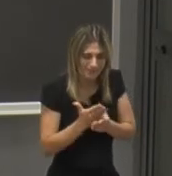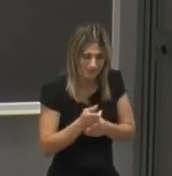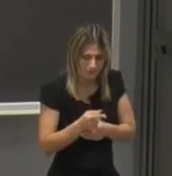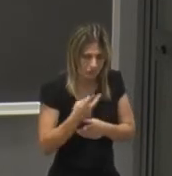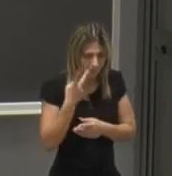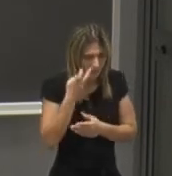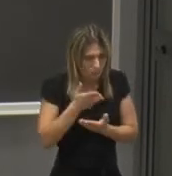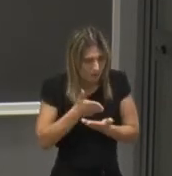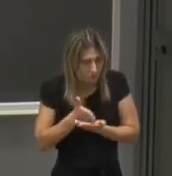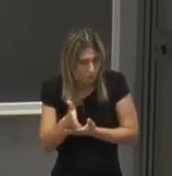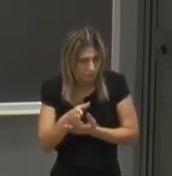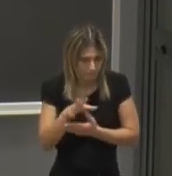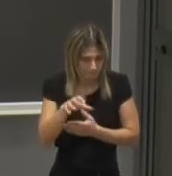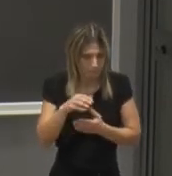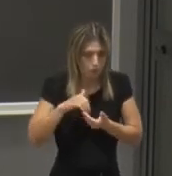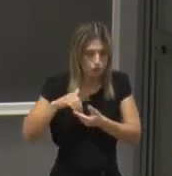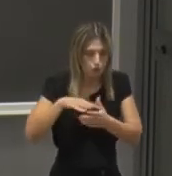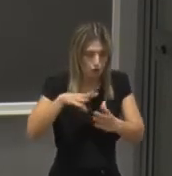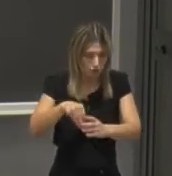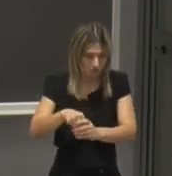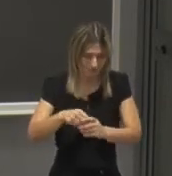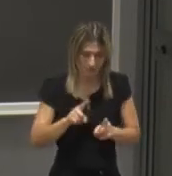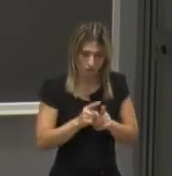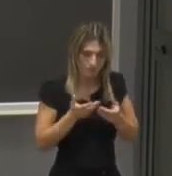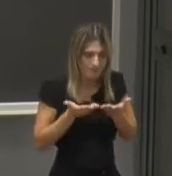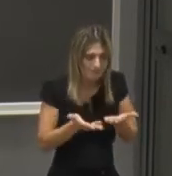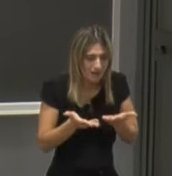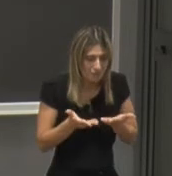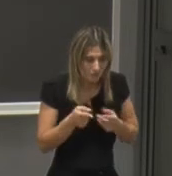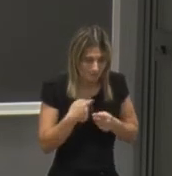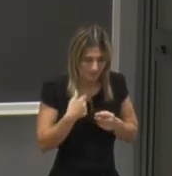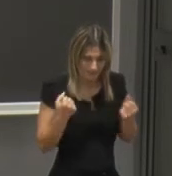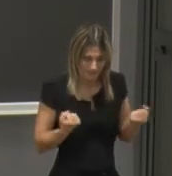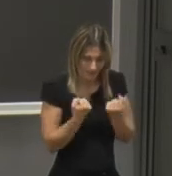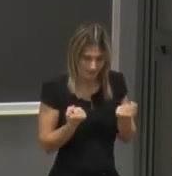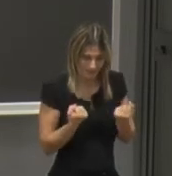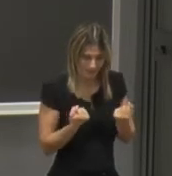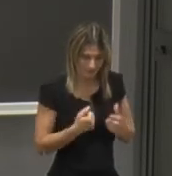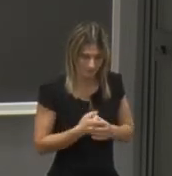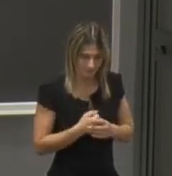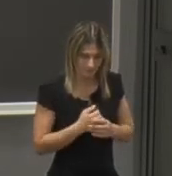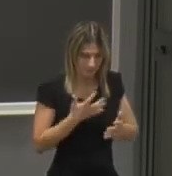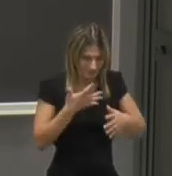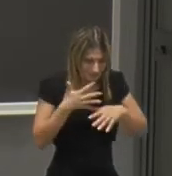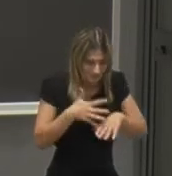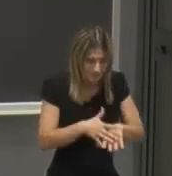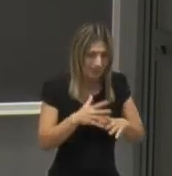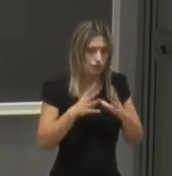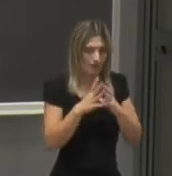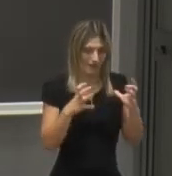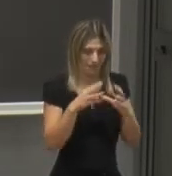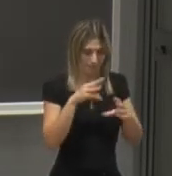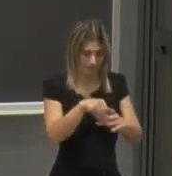verso la società cioè ad esempio favorire attività di creazione di